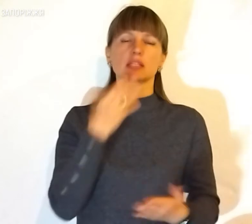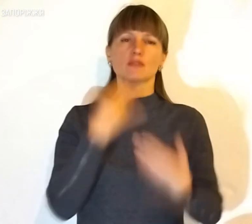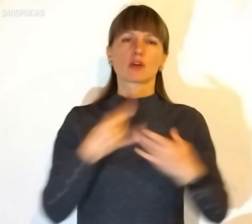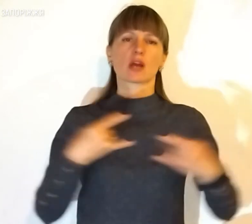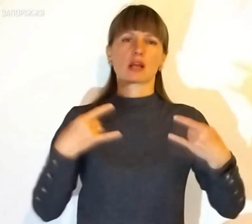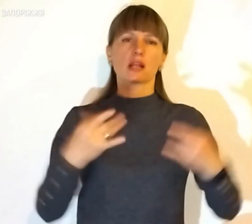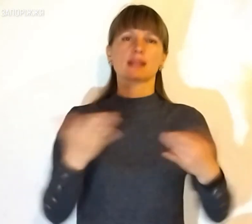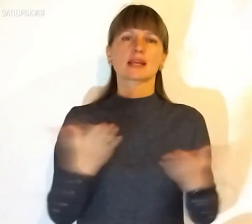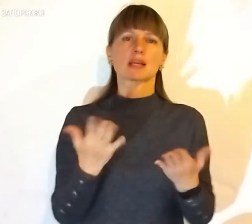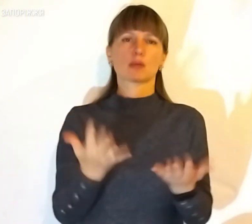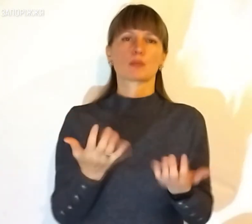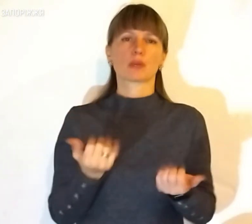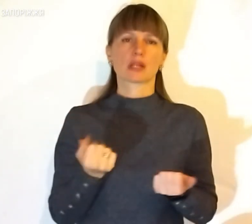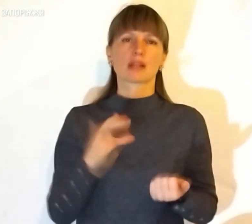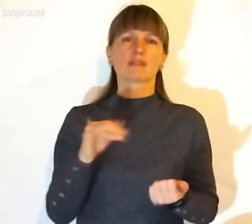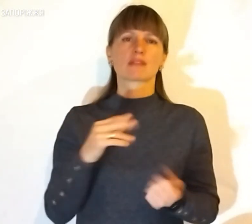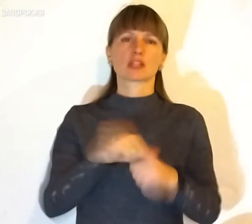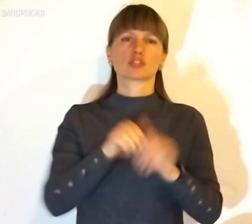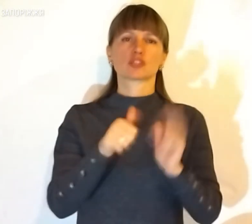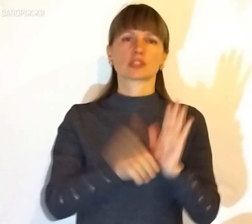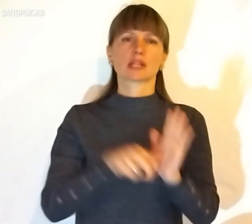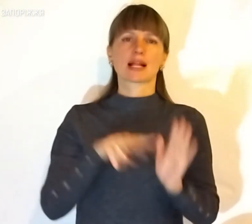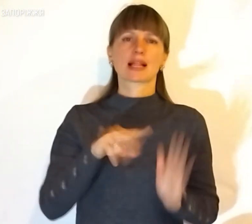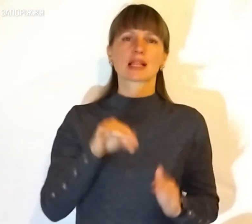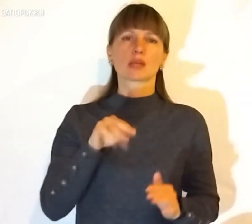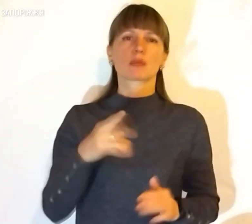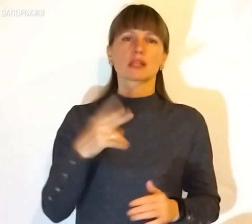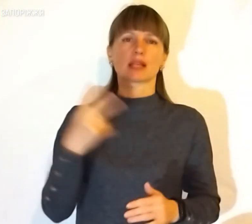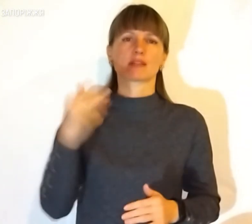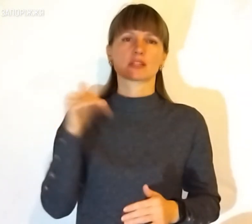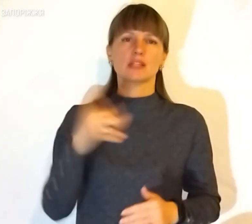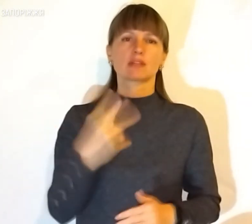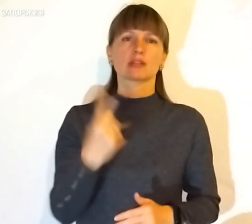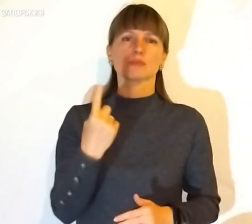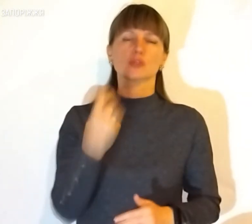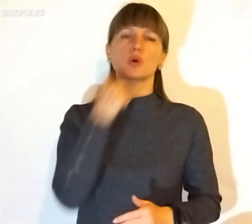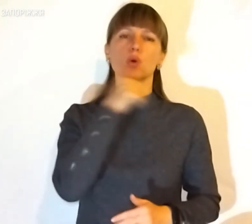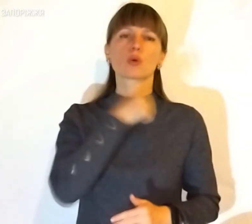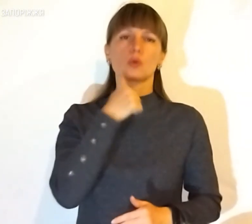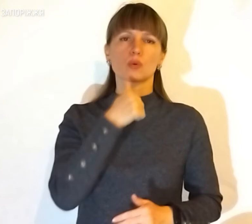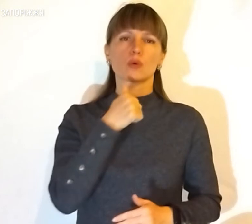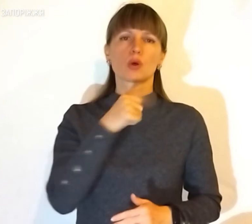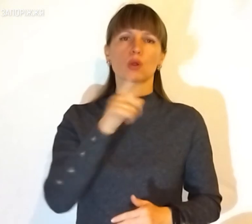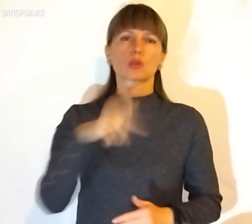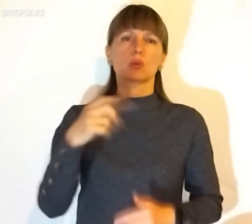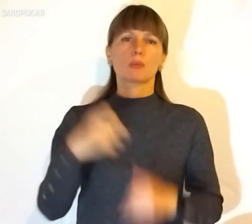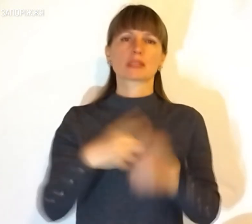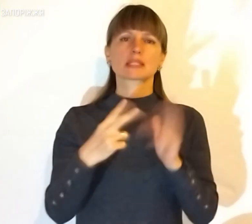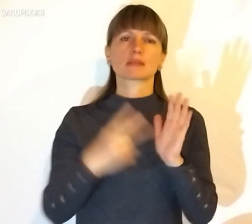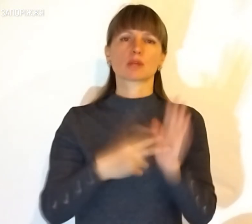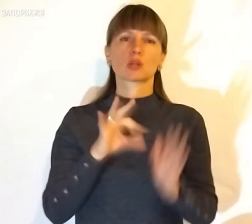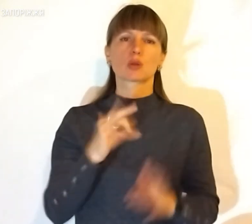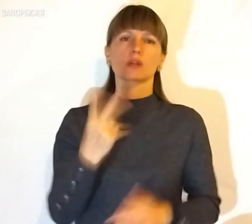екранах, який прийнятий від 16 липня 2021 року номер 1702